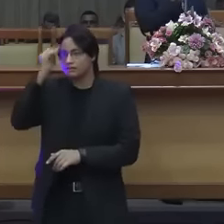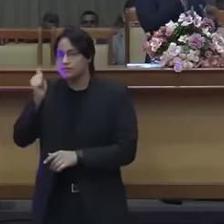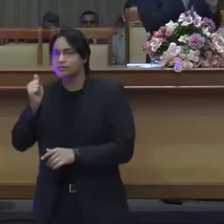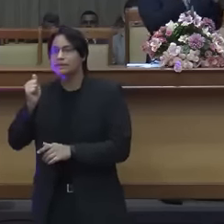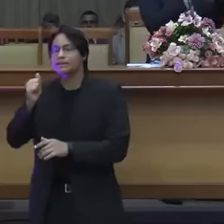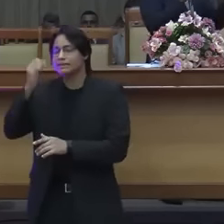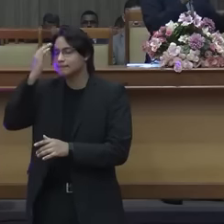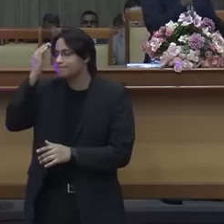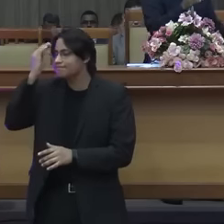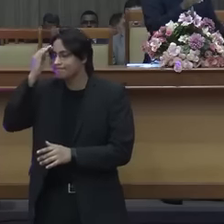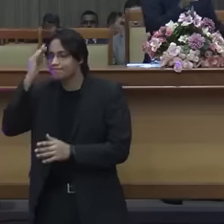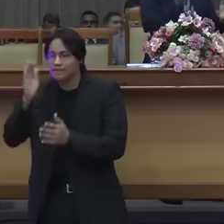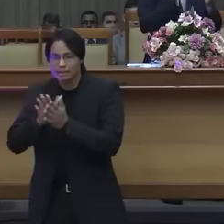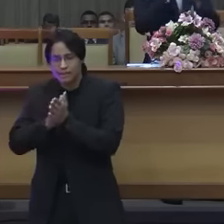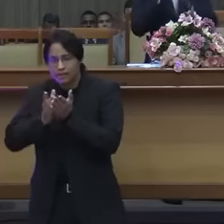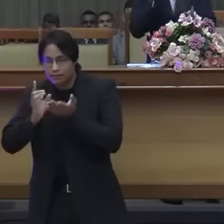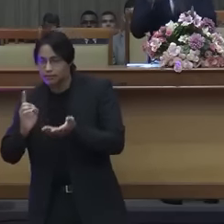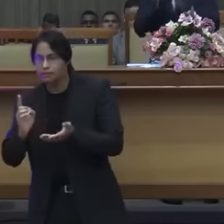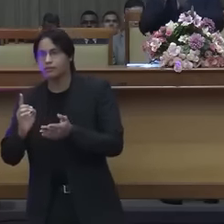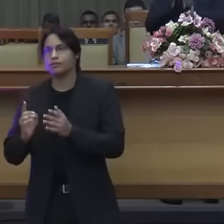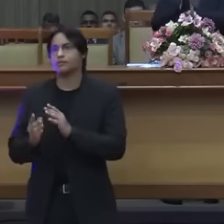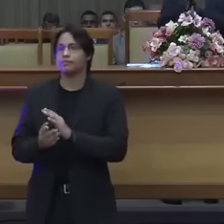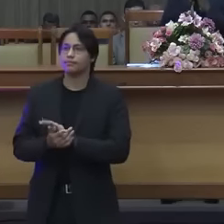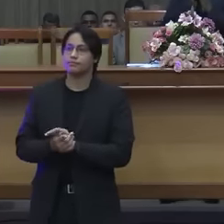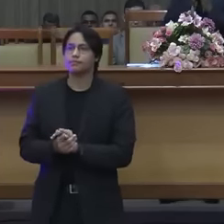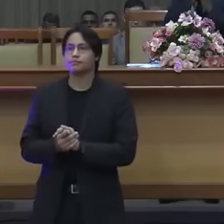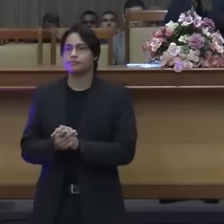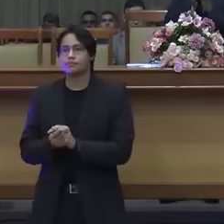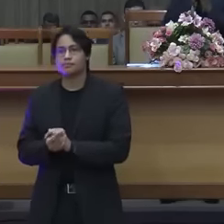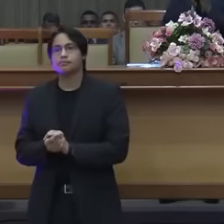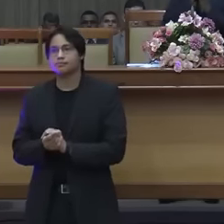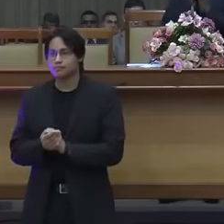hermeneuticamente e exegeticamente.